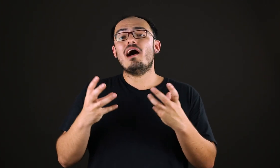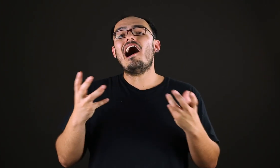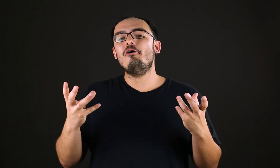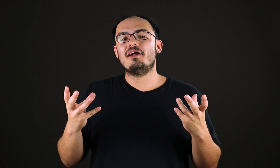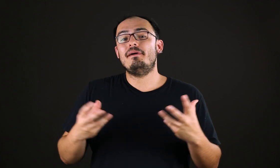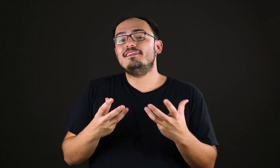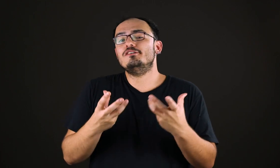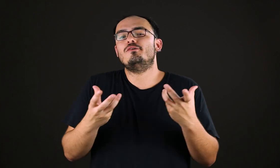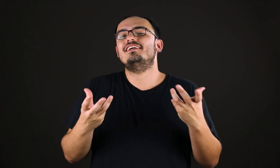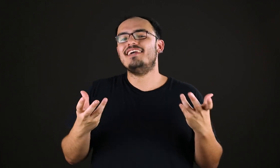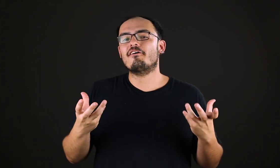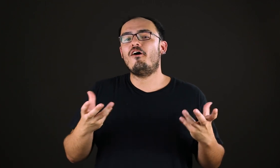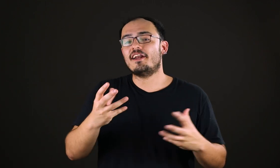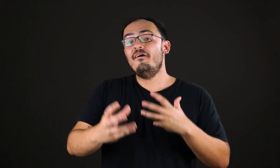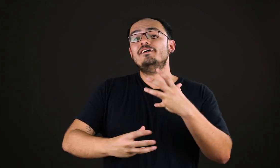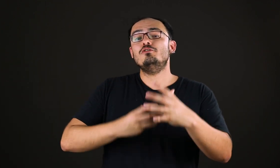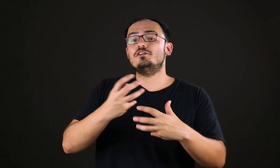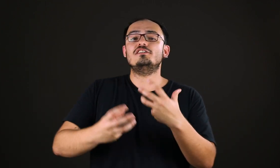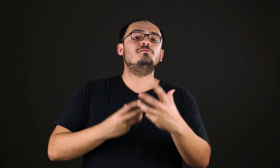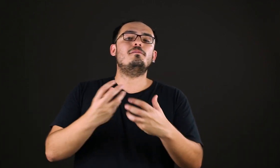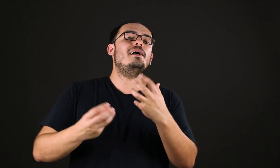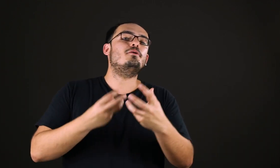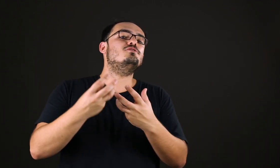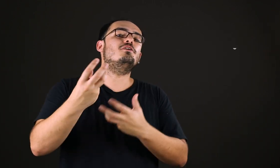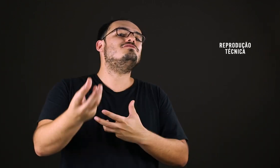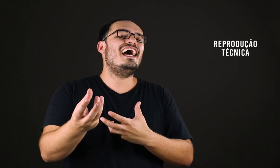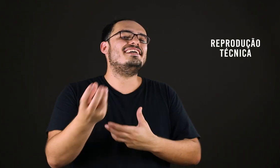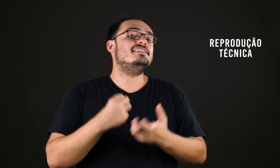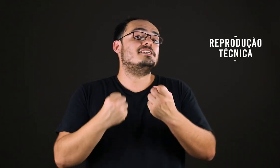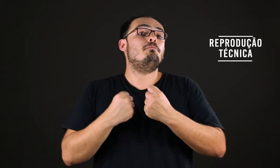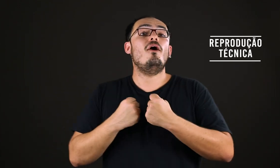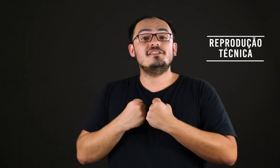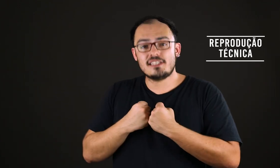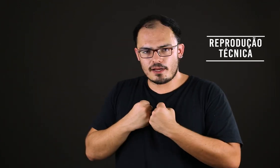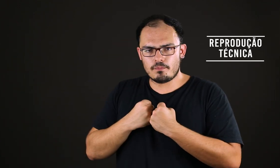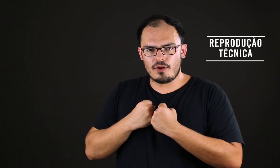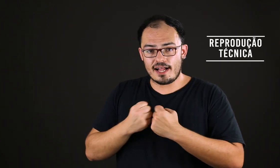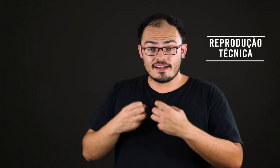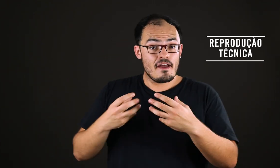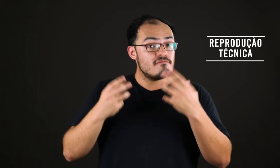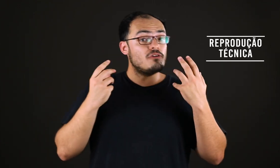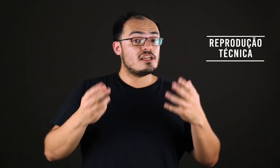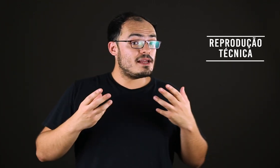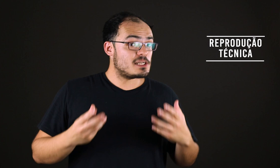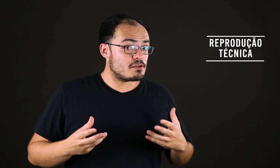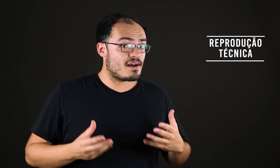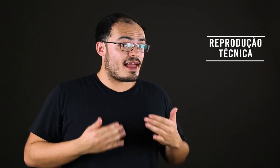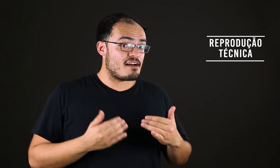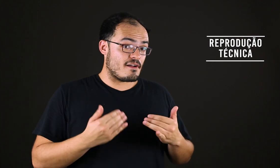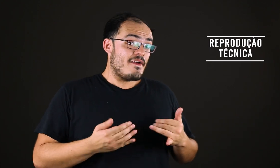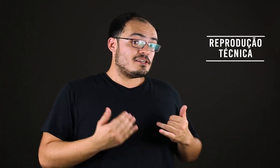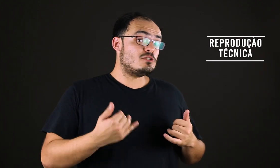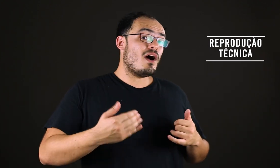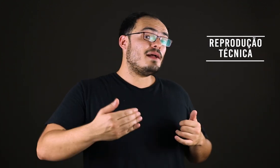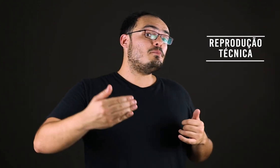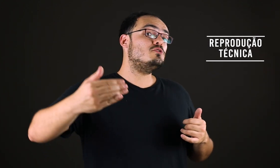sua aura, perdeu o seu aqui e agora. Tudo que nós vemos é uma reprodução técnica que pode ser manipulada. Walter Benjamin falava que com a reprodutibilidade